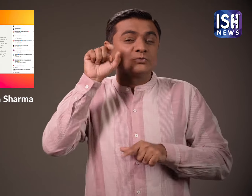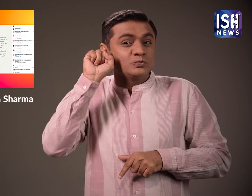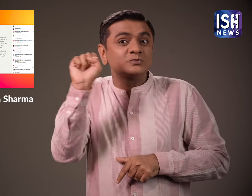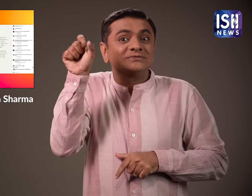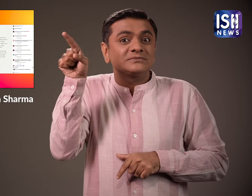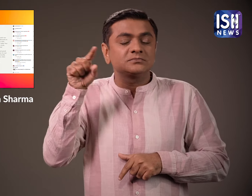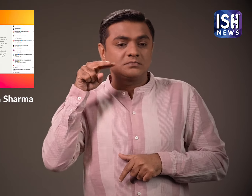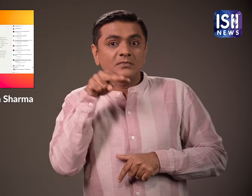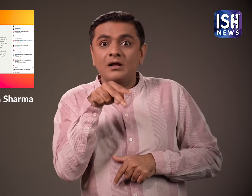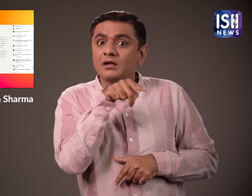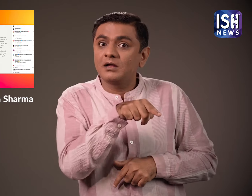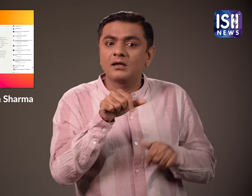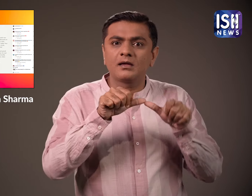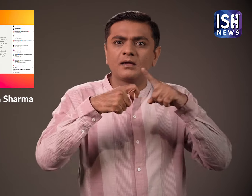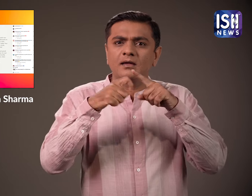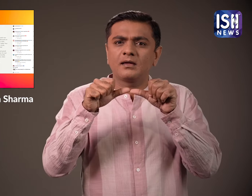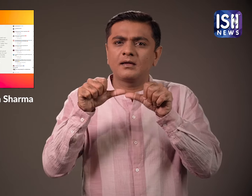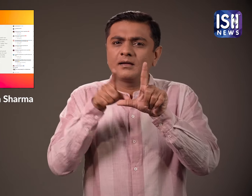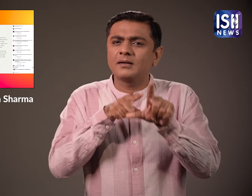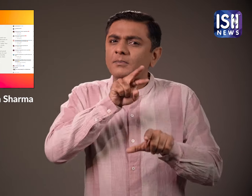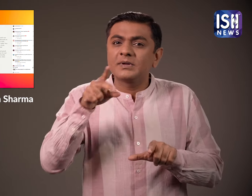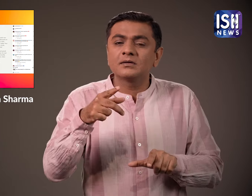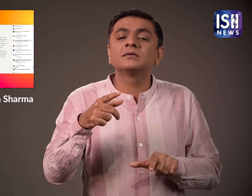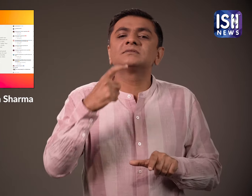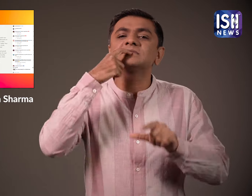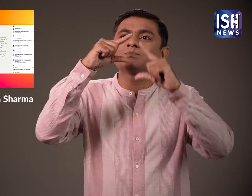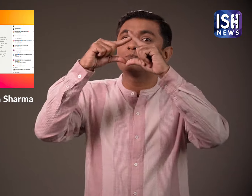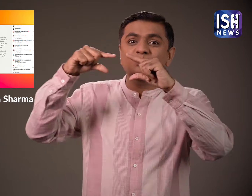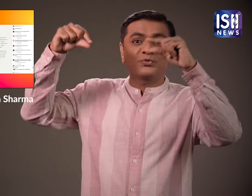तौरकिश पाशा में इसका मतलब चमकता हुआ चांद होता है